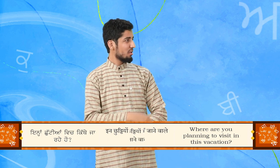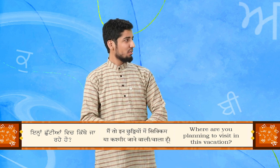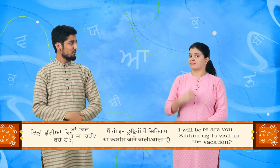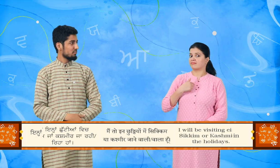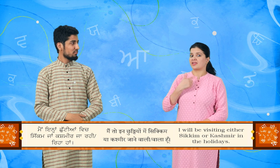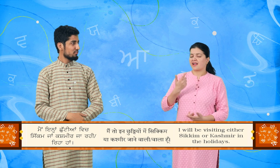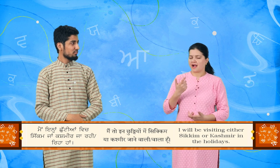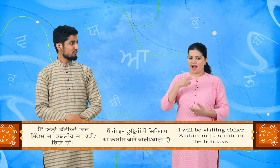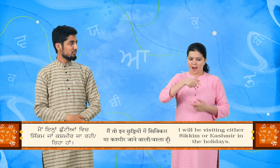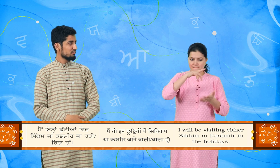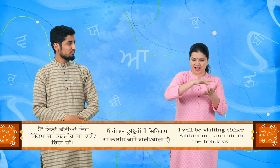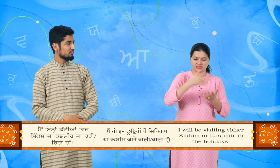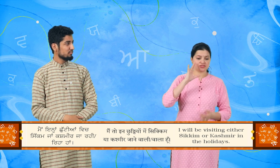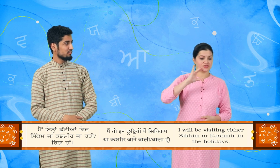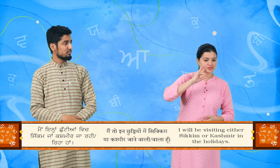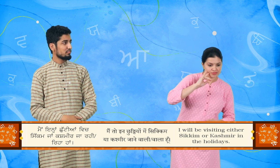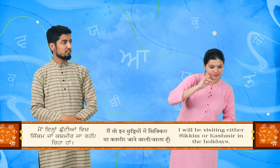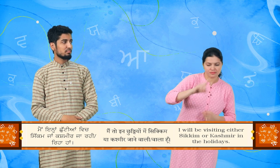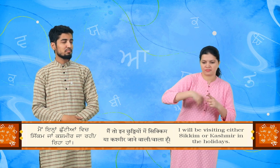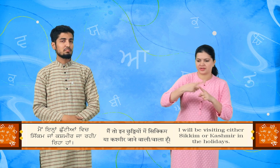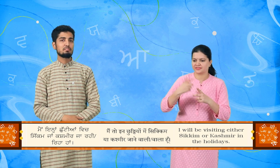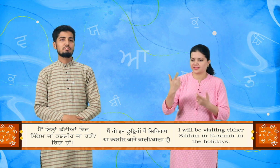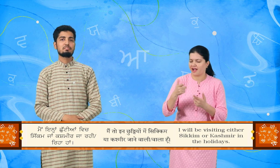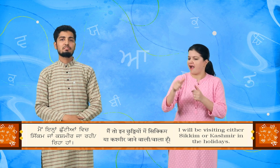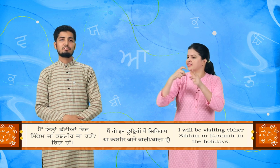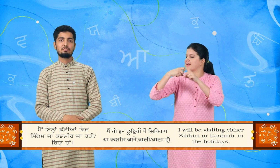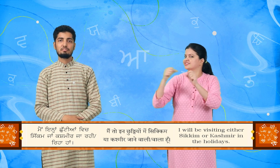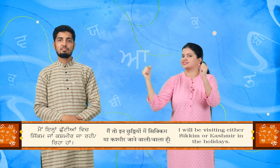मैं एनना छुटियां विच सिक्किम या कश्मीर जा रहे हैं.